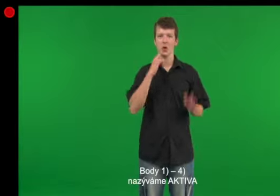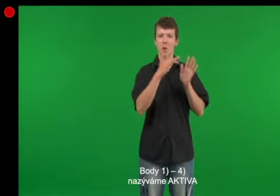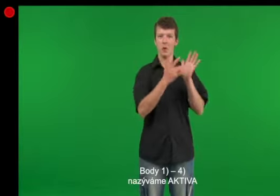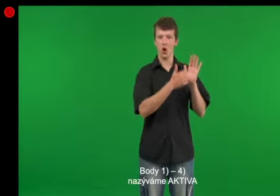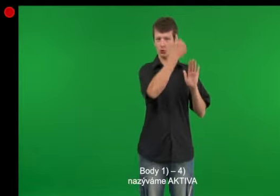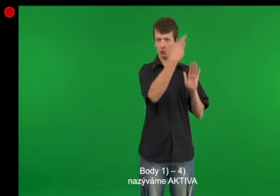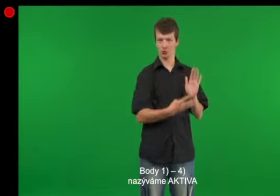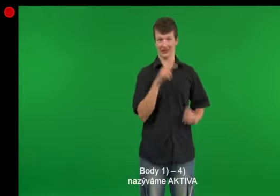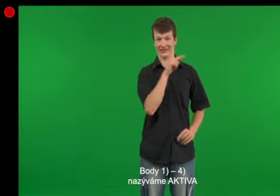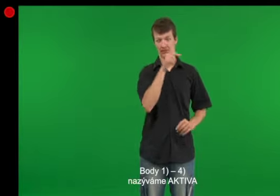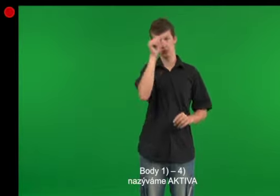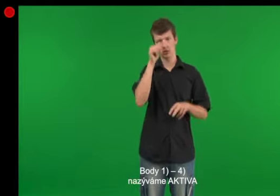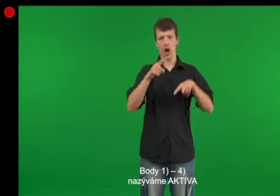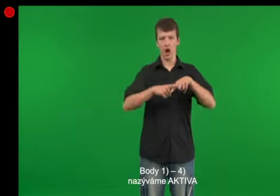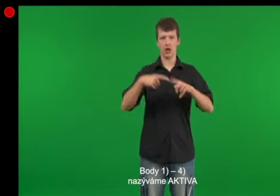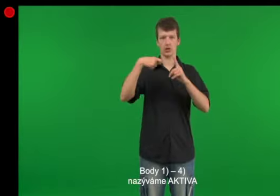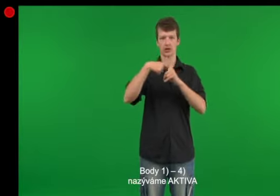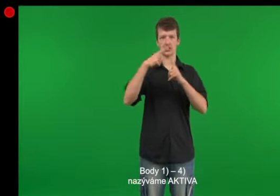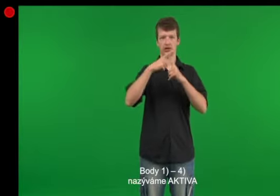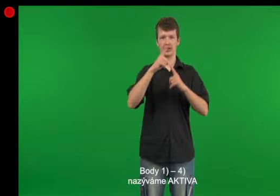Vody 1 až 4 nazýváme aktiva.